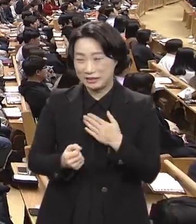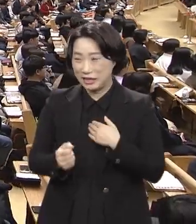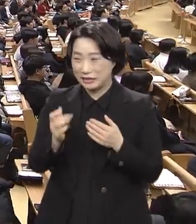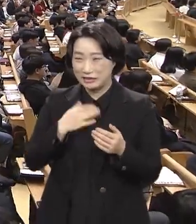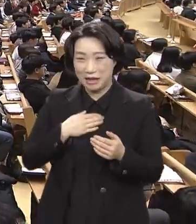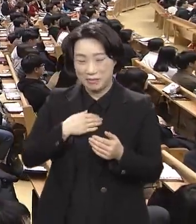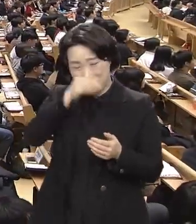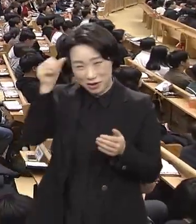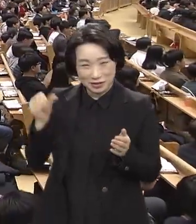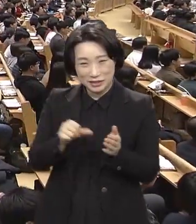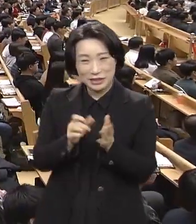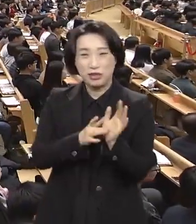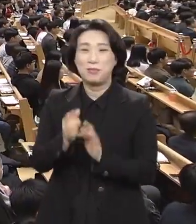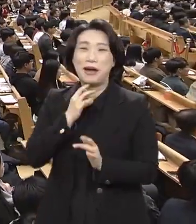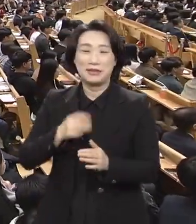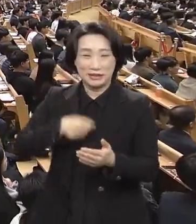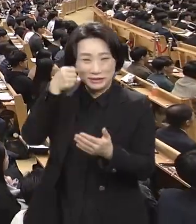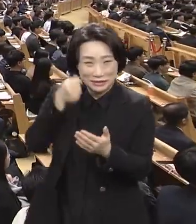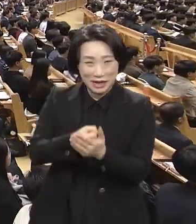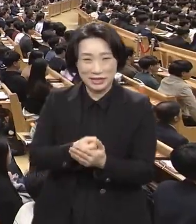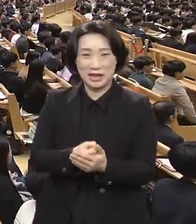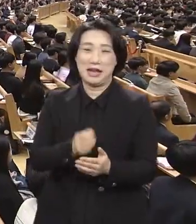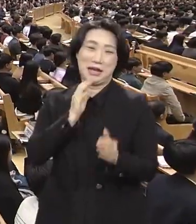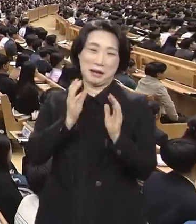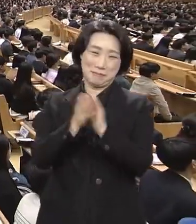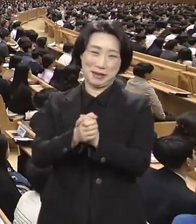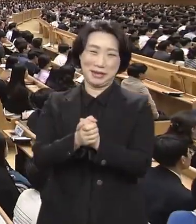나는 내 평생 예수만 택하리라. 할렐루야.